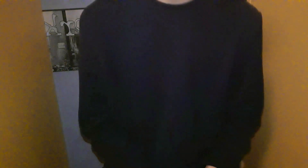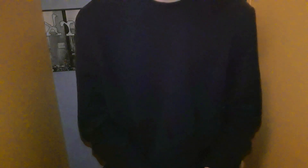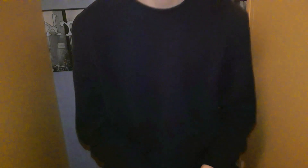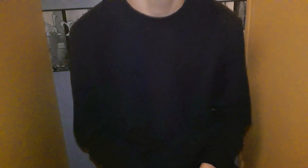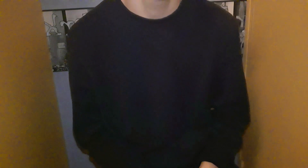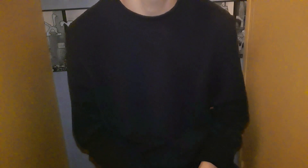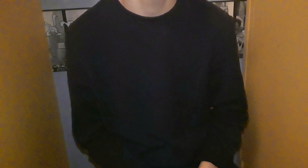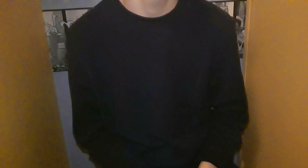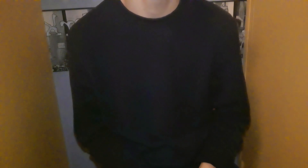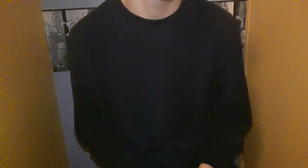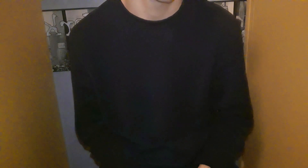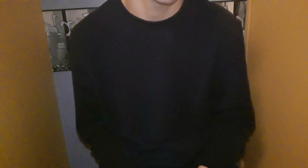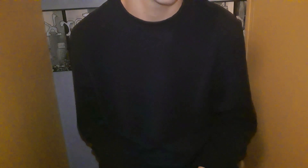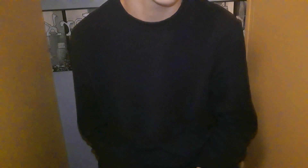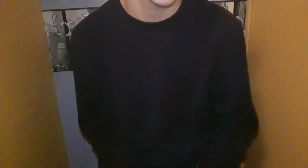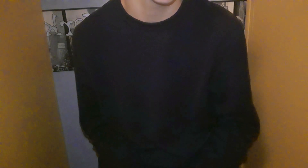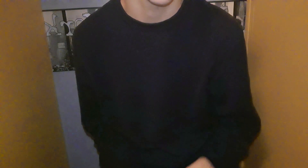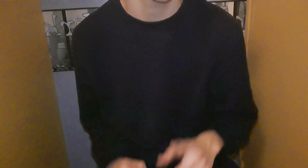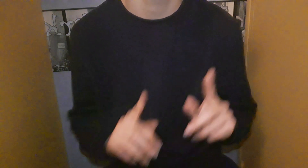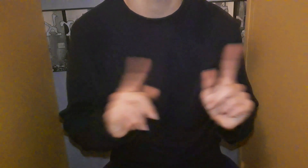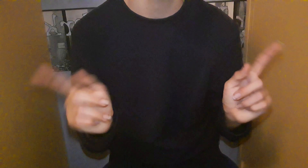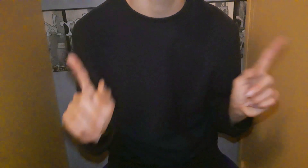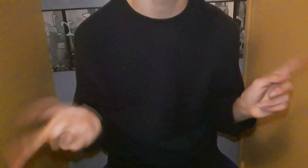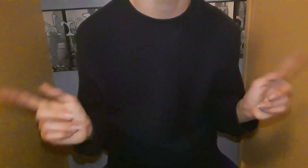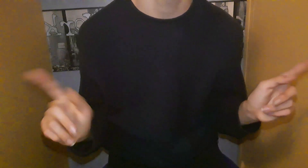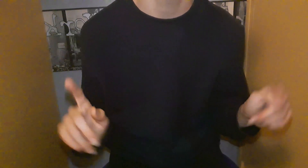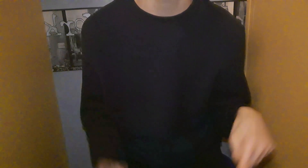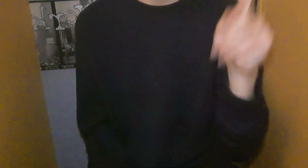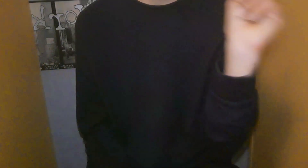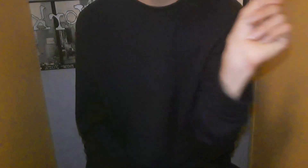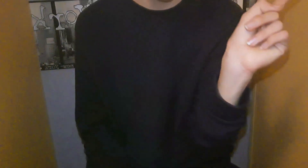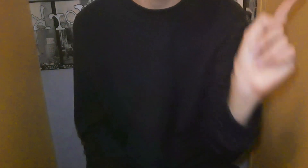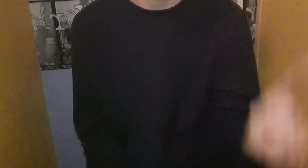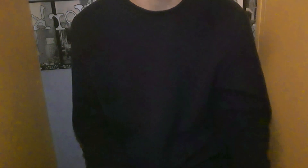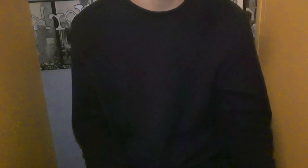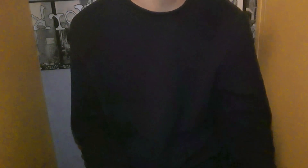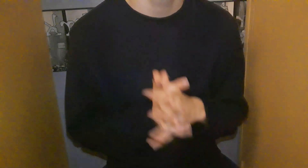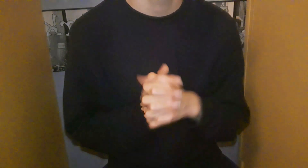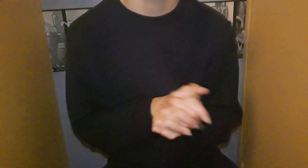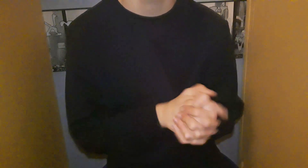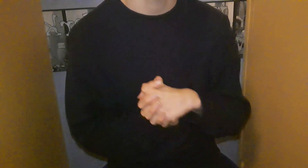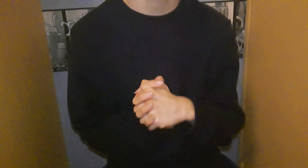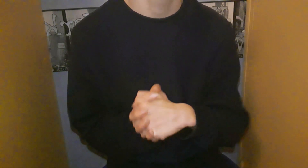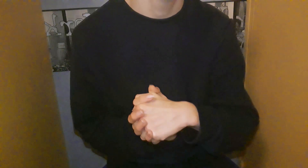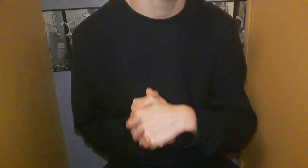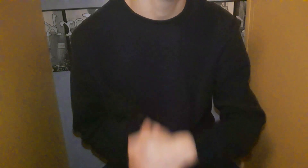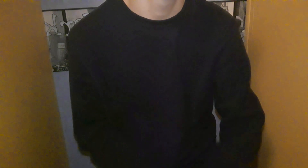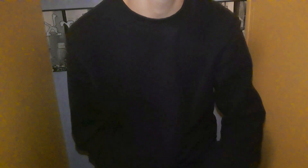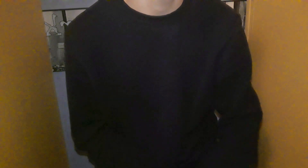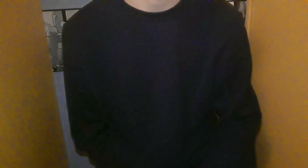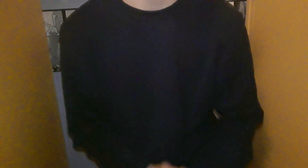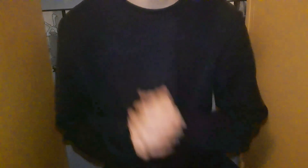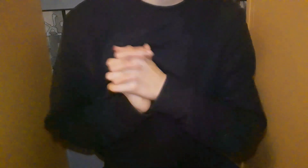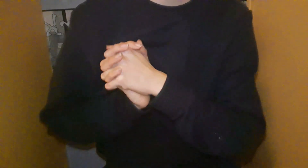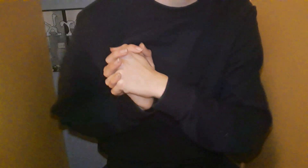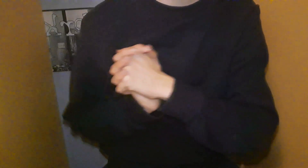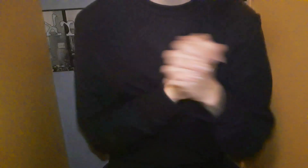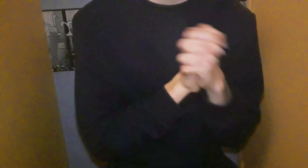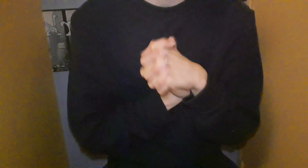j'avais adoré les girafes J'avais fait un short départ des girafes Aussi dans le petit Et en vrai, ce short, bah... C'était parce que j'adorerais les girafes C'est pour ça que j'avais